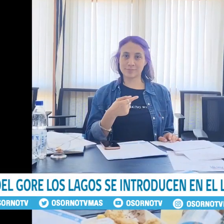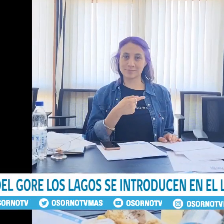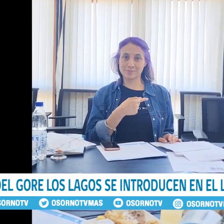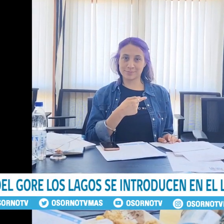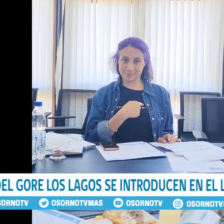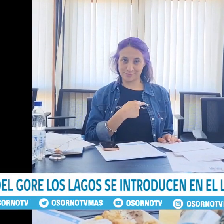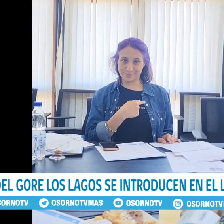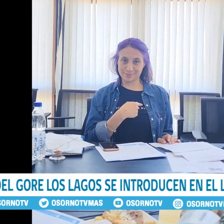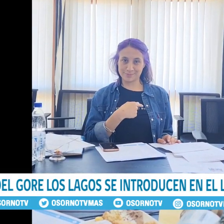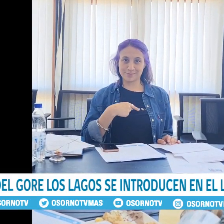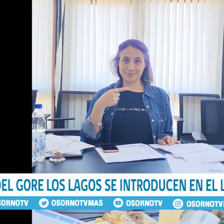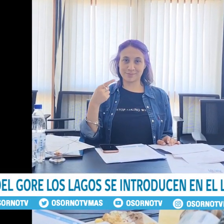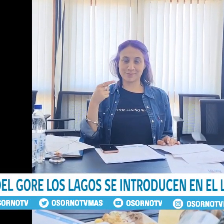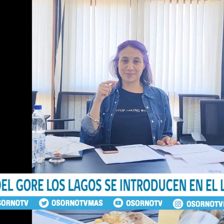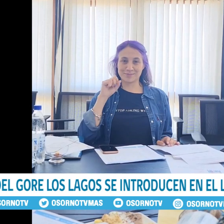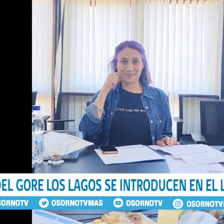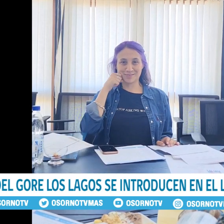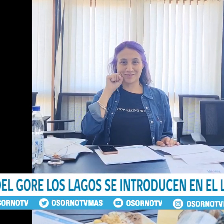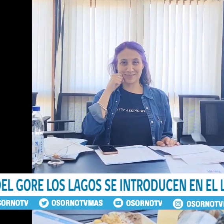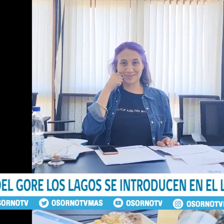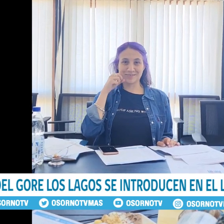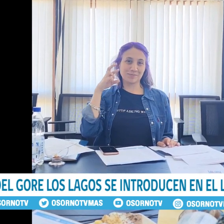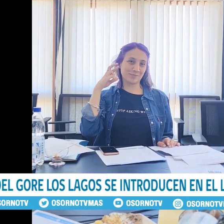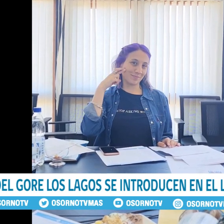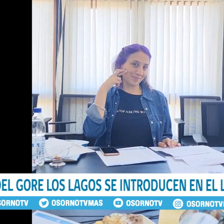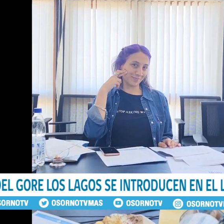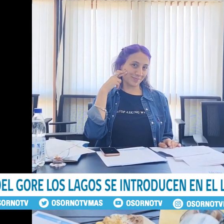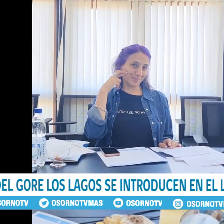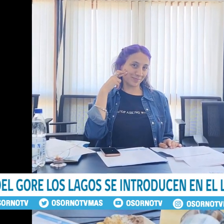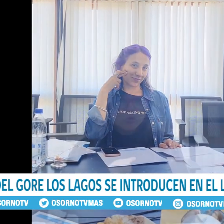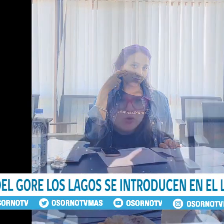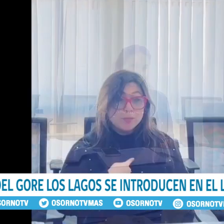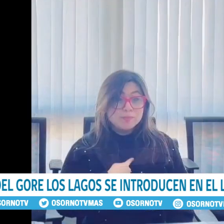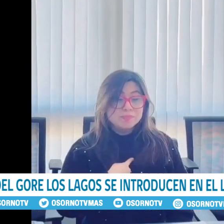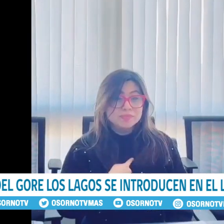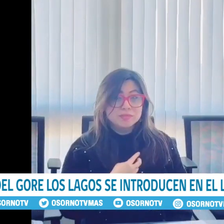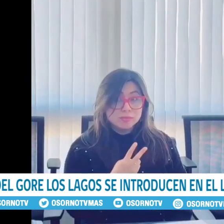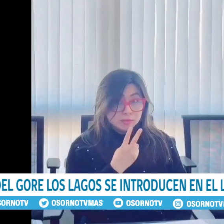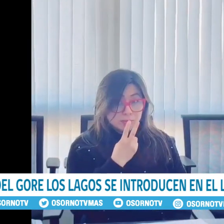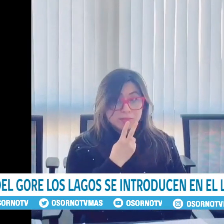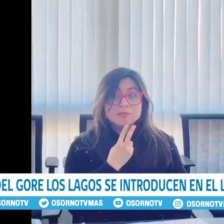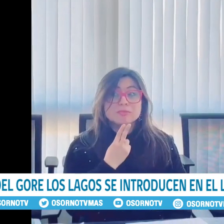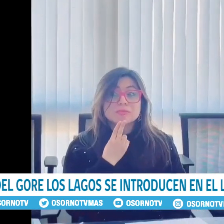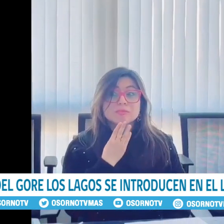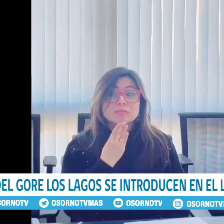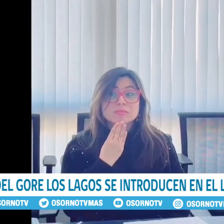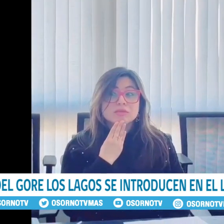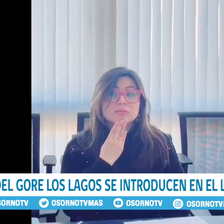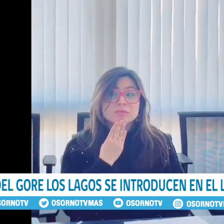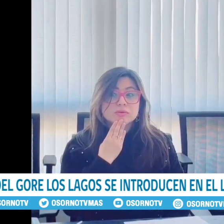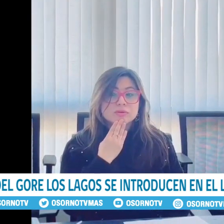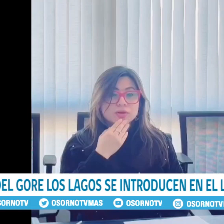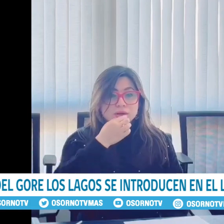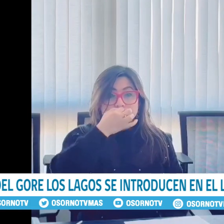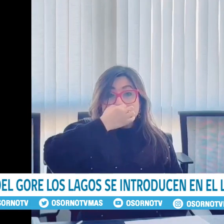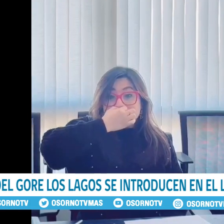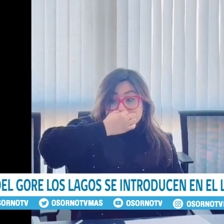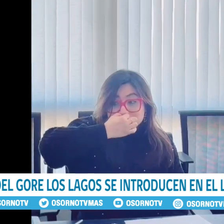con lengua de señas, con la instructora sorda nativa Laura Rodríguez, quien les enseñó lo básico para relacionarse y comunicarse con una